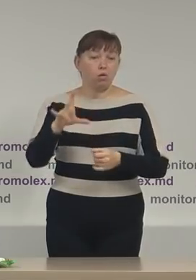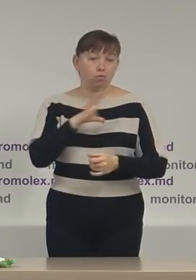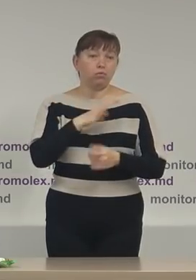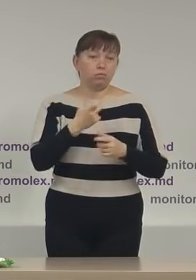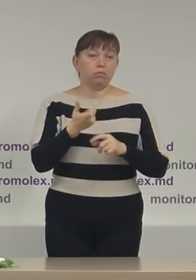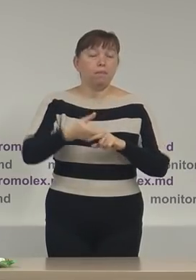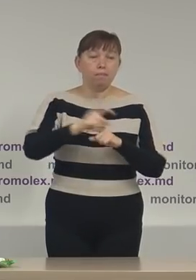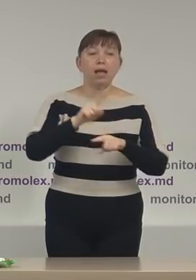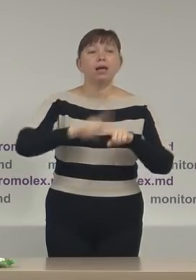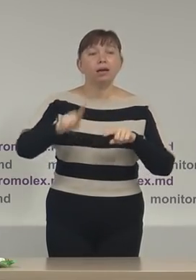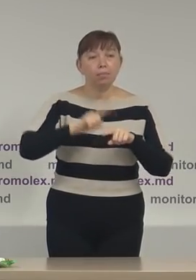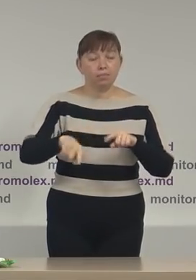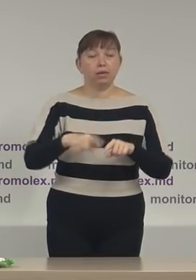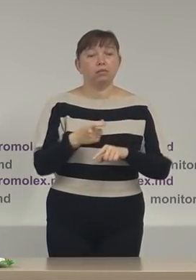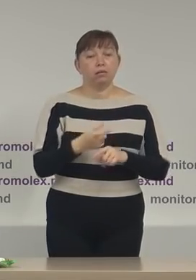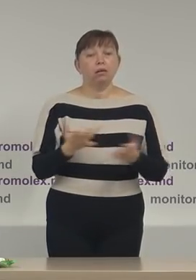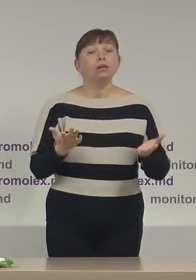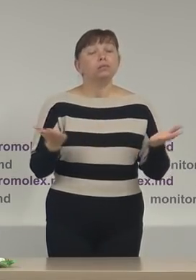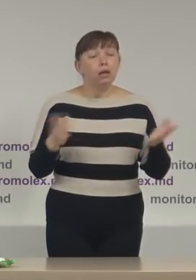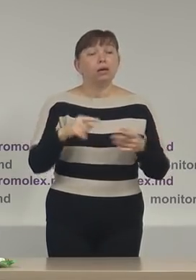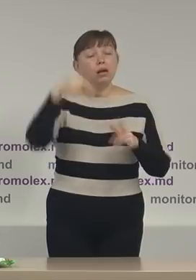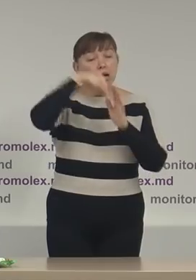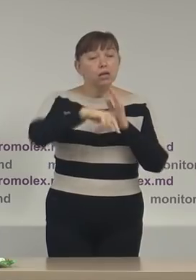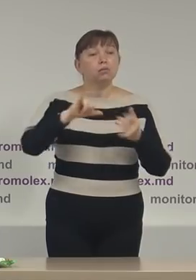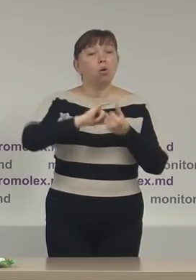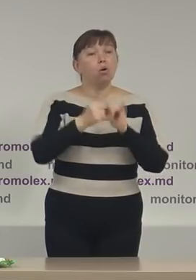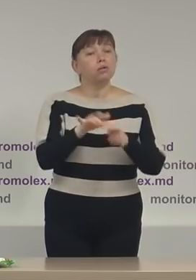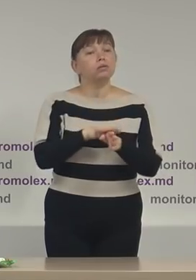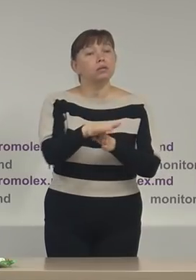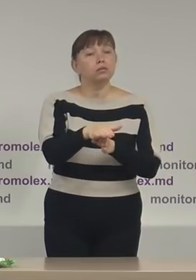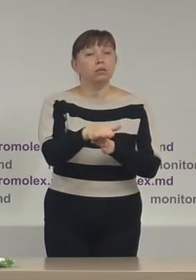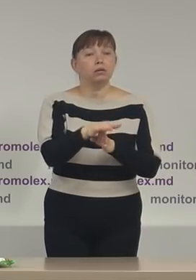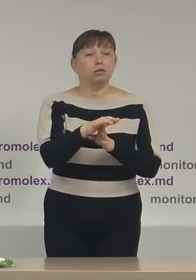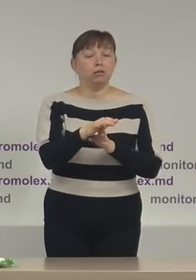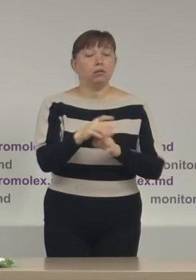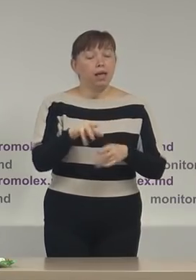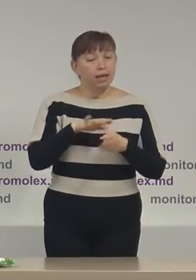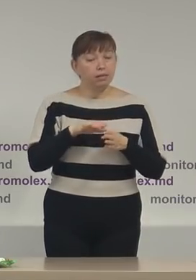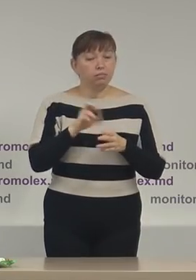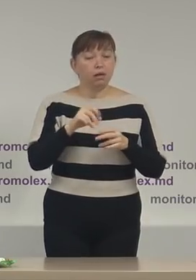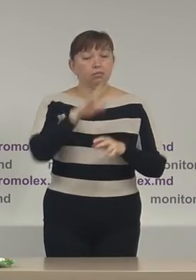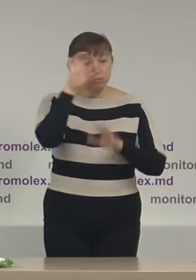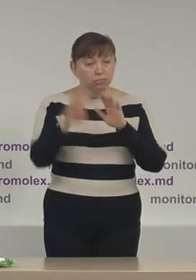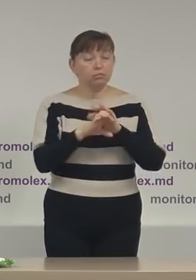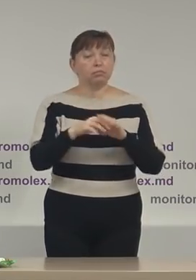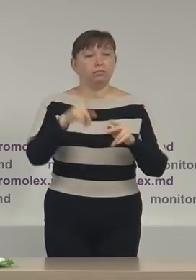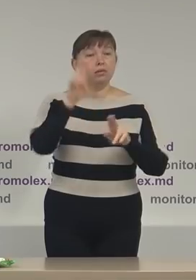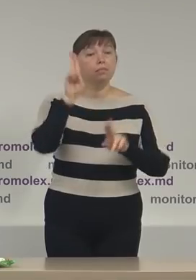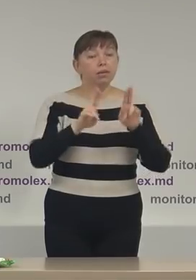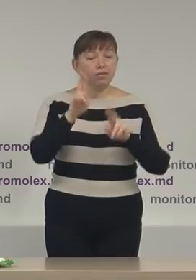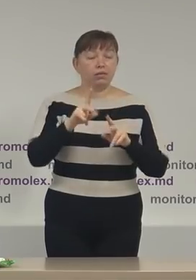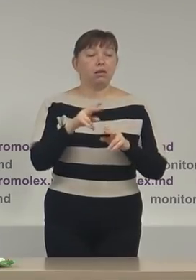cât mai rapid posibil, dar în condiții de respectarea acelor prevederi